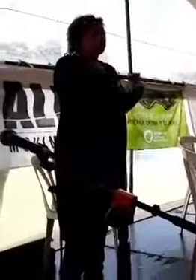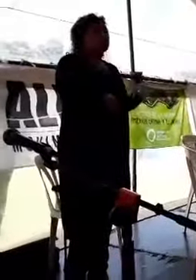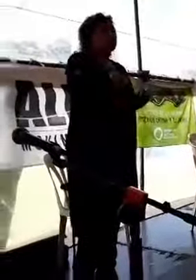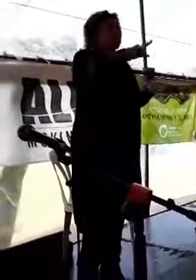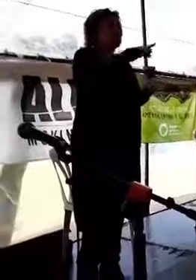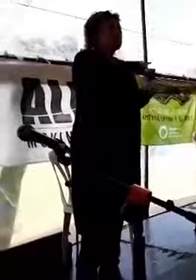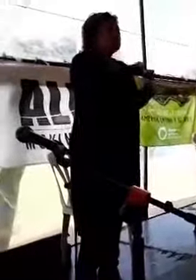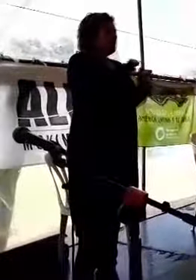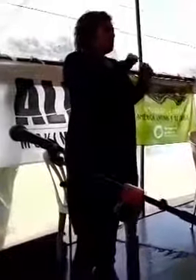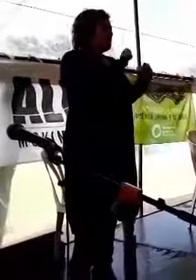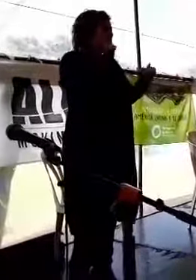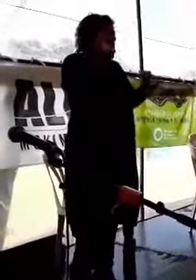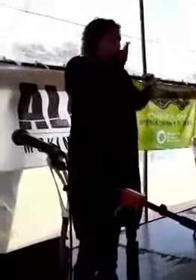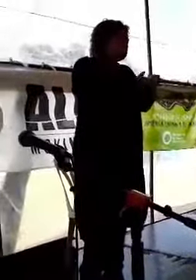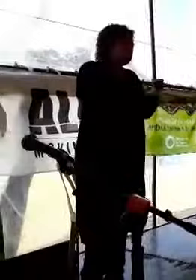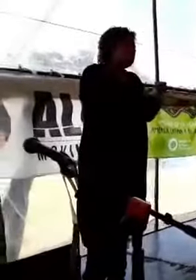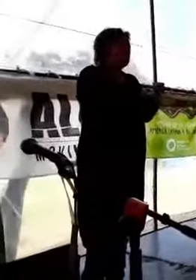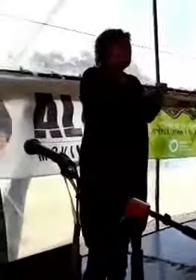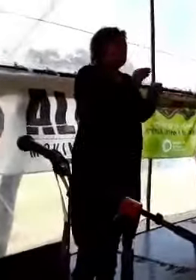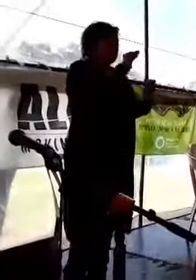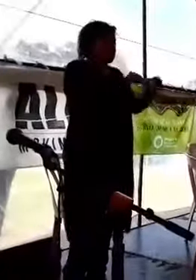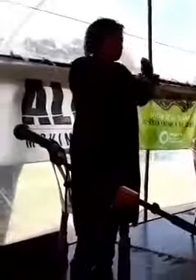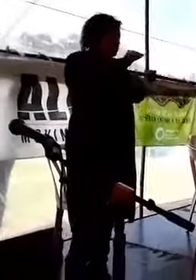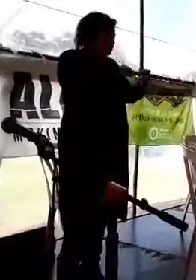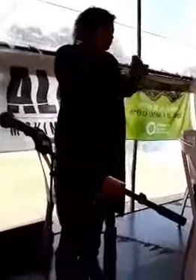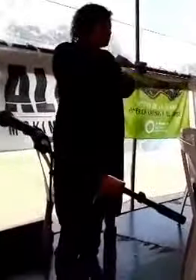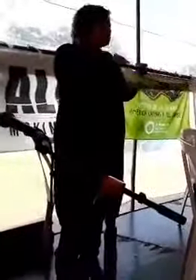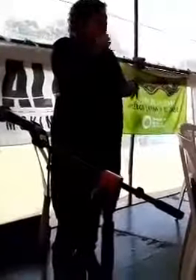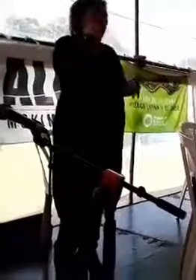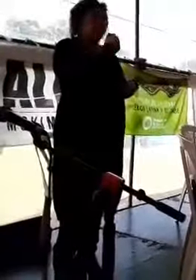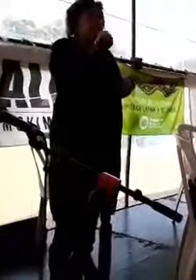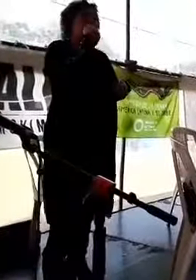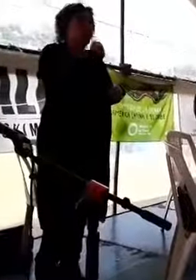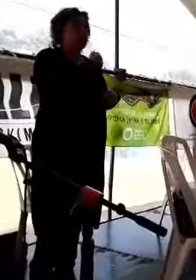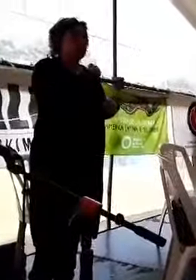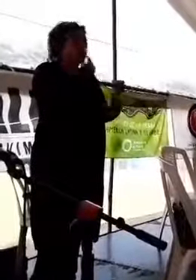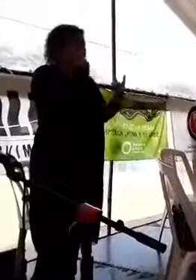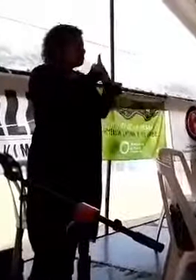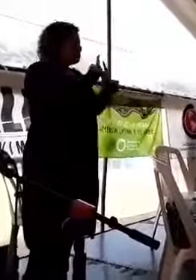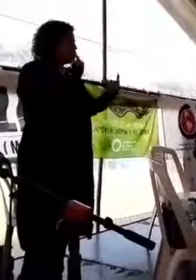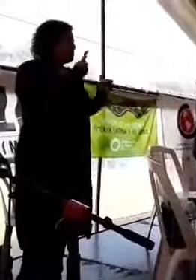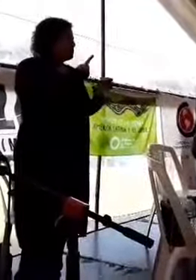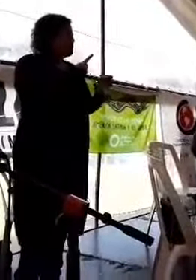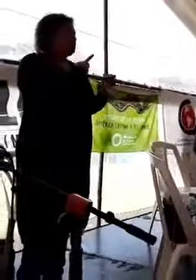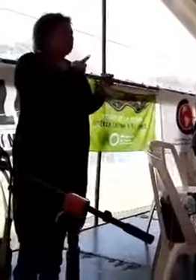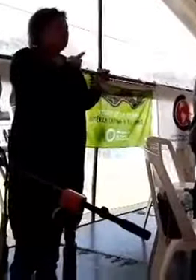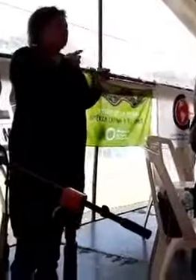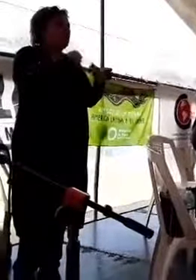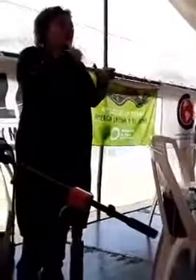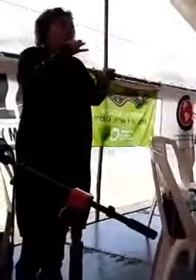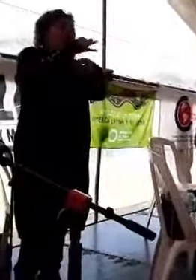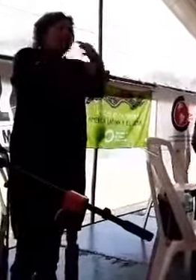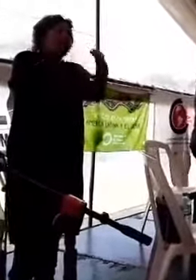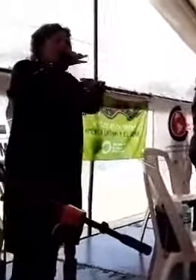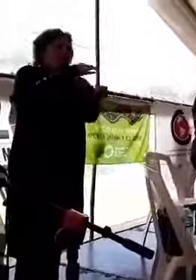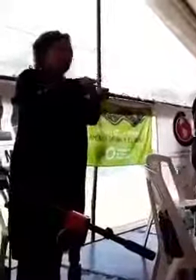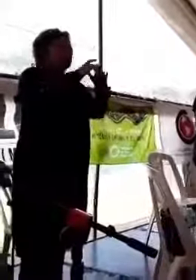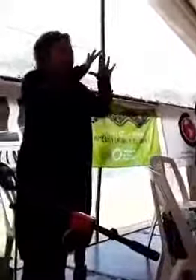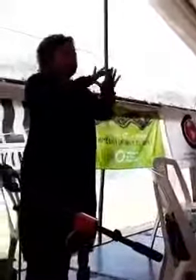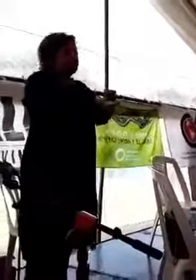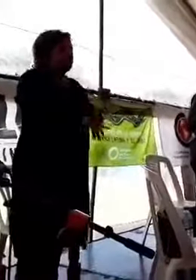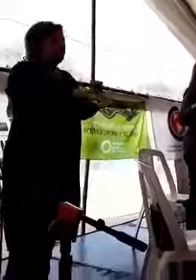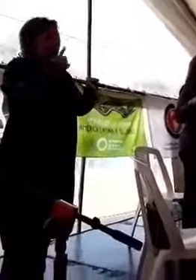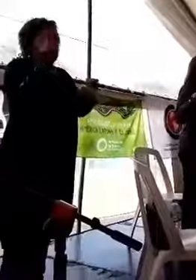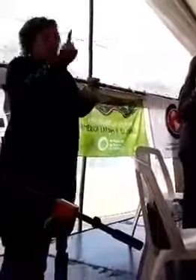vão construir uma plataforma importantíssima, como eu já ouviu, por o relato e os informes dos